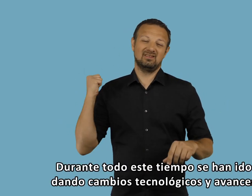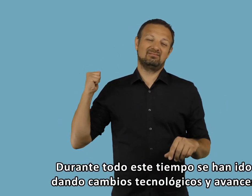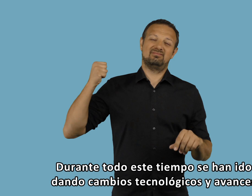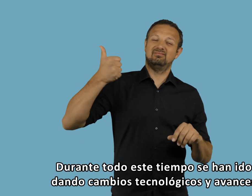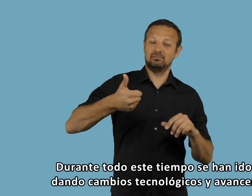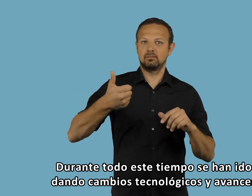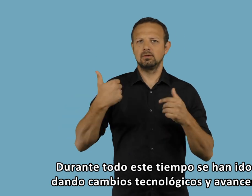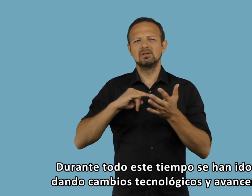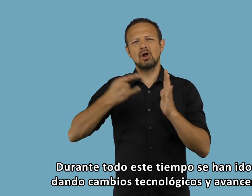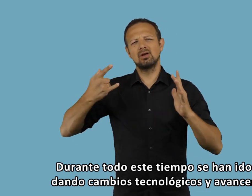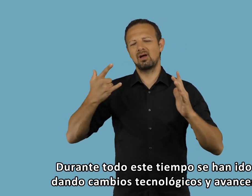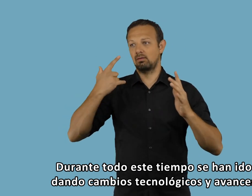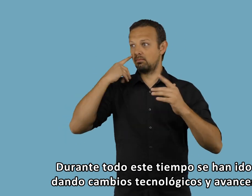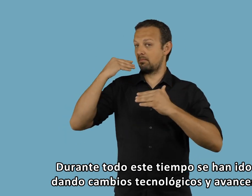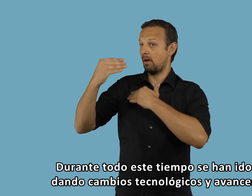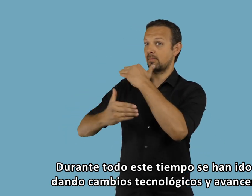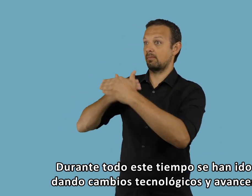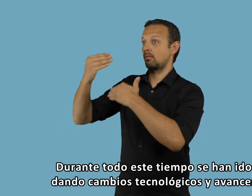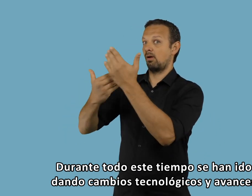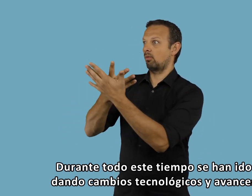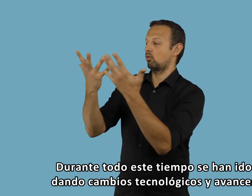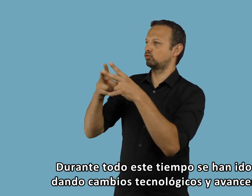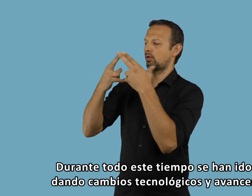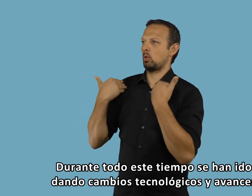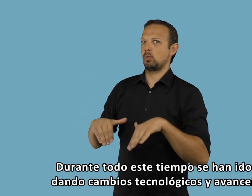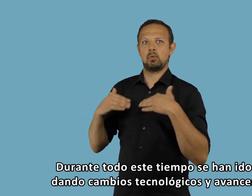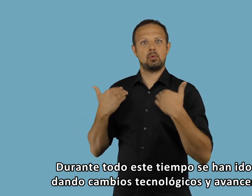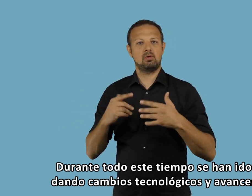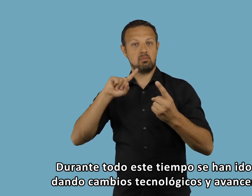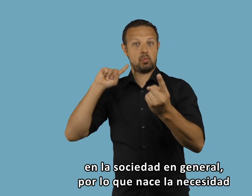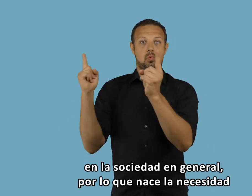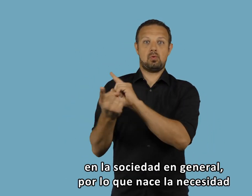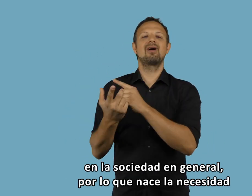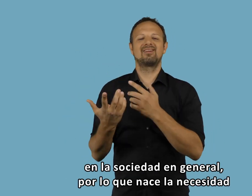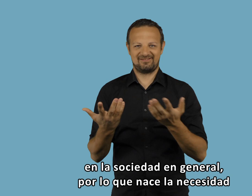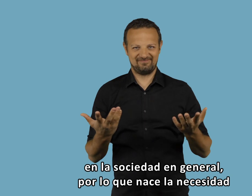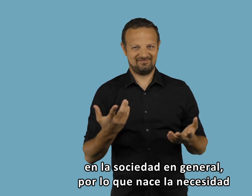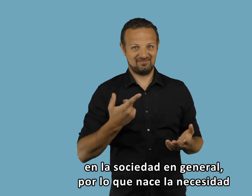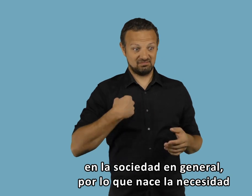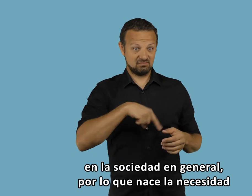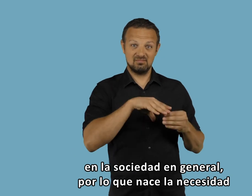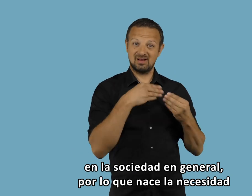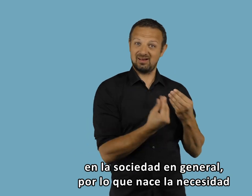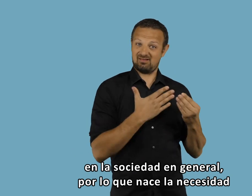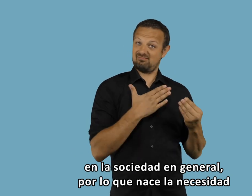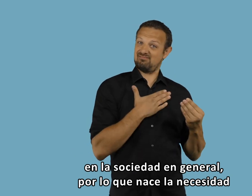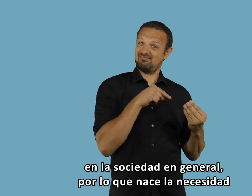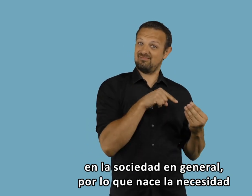Durante todo este tiempo se han ido dando cambios tecnológicos y avances en la sociedad en general por lo que nace la